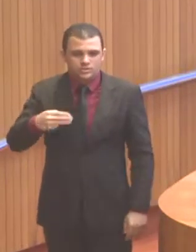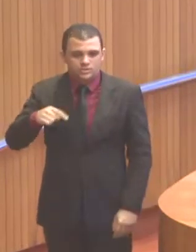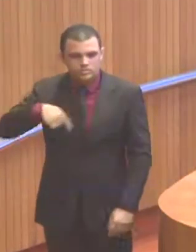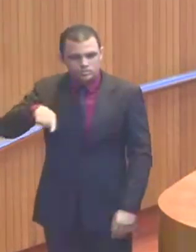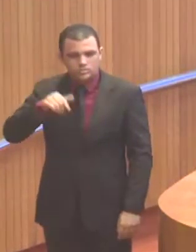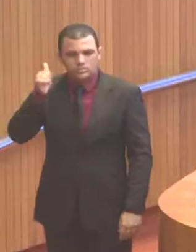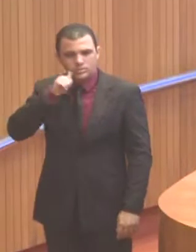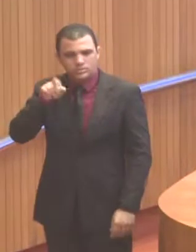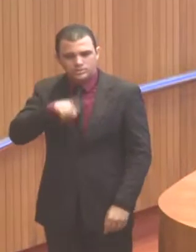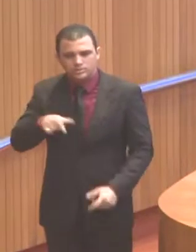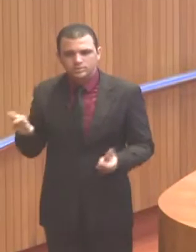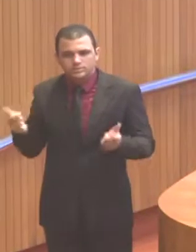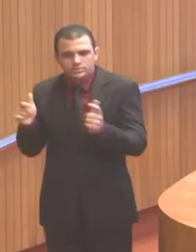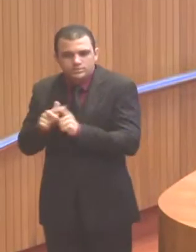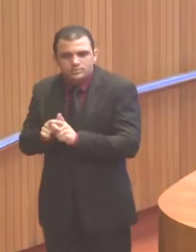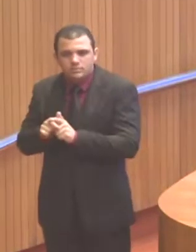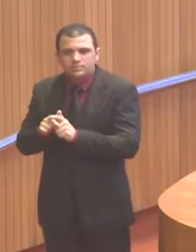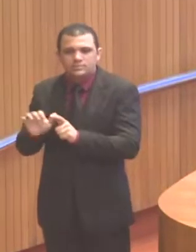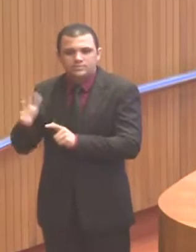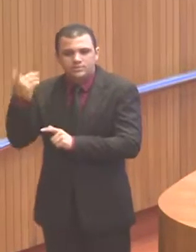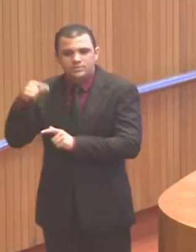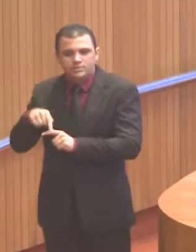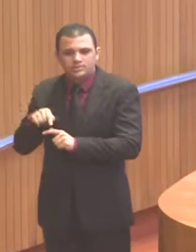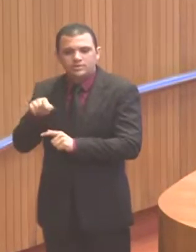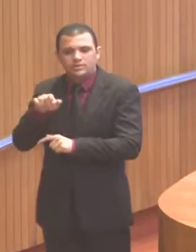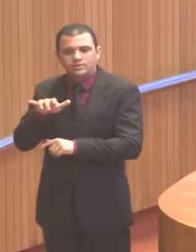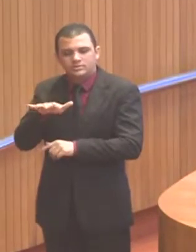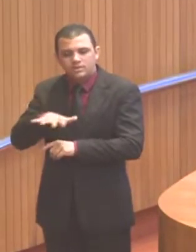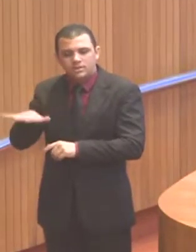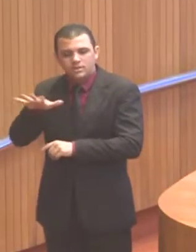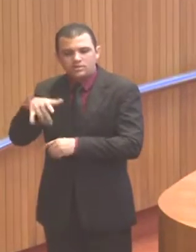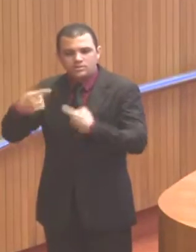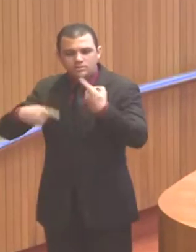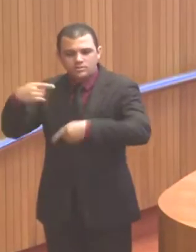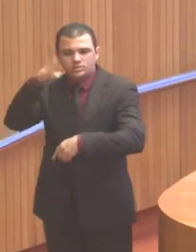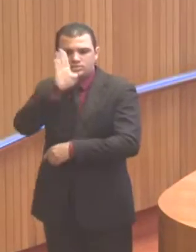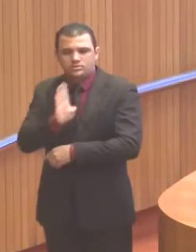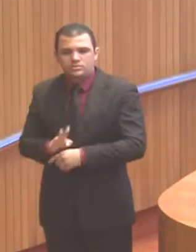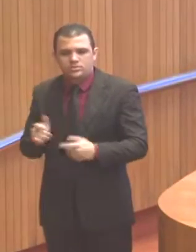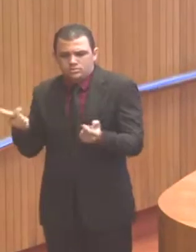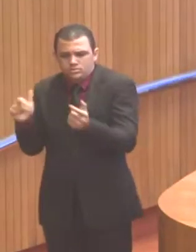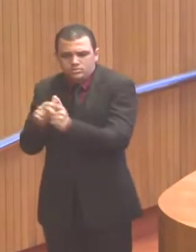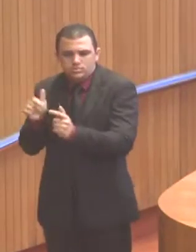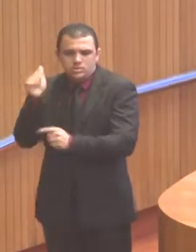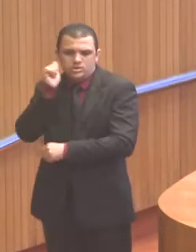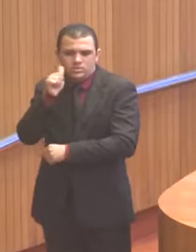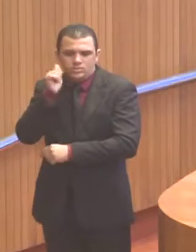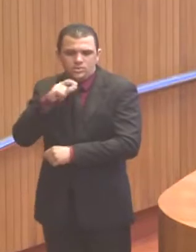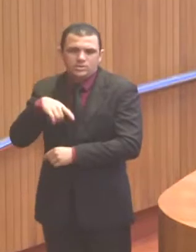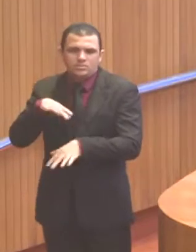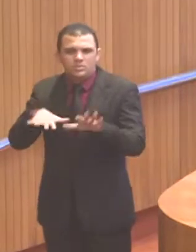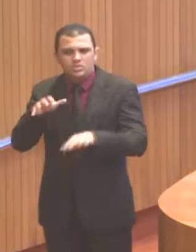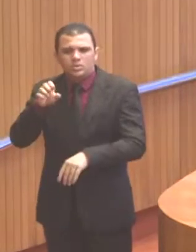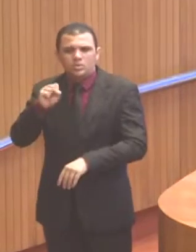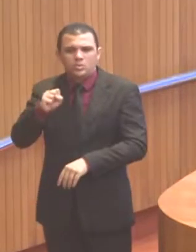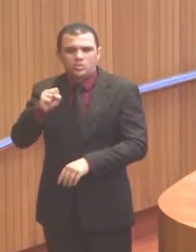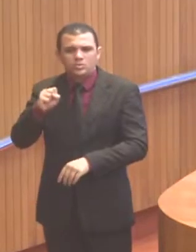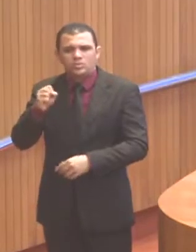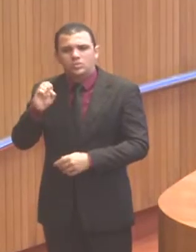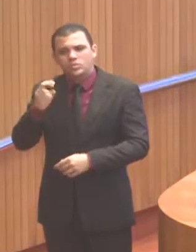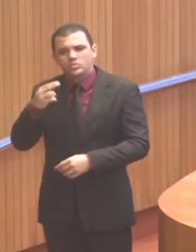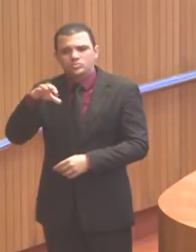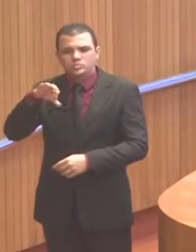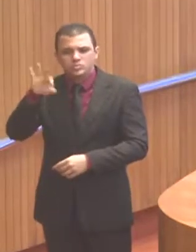deputado Roberto Costa, no cenário da política brasileira. Nós estamos aí em torno de 8% a 9% da população, de